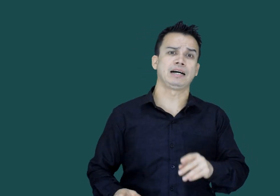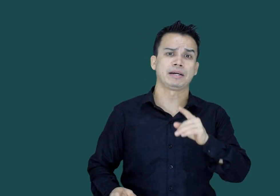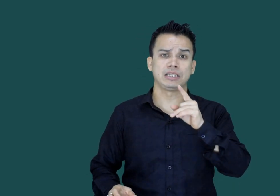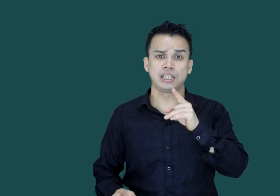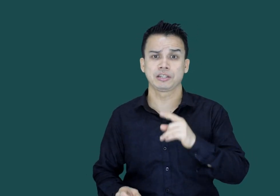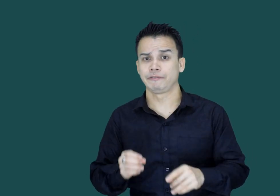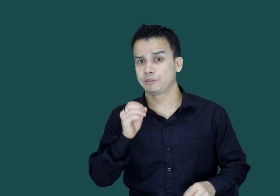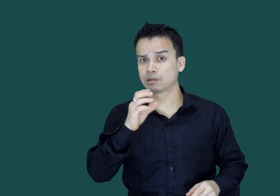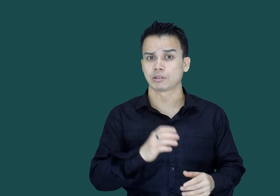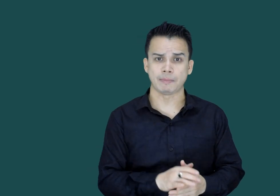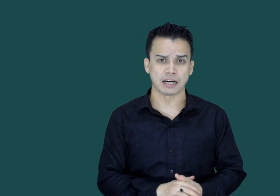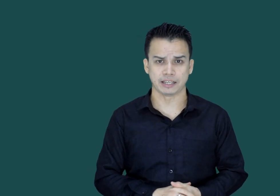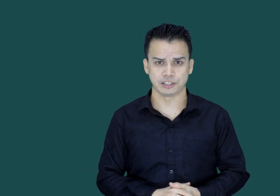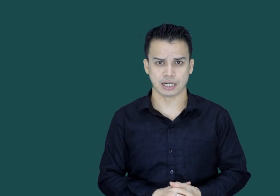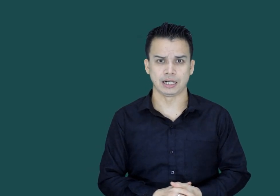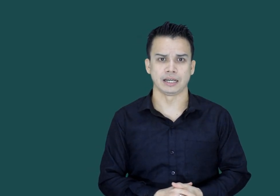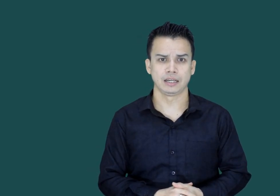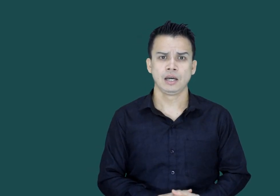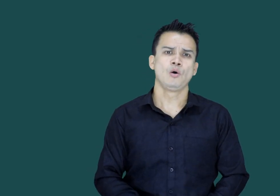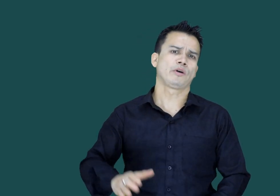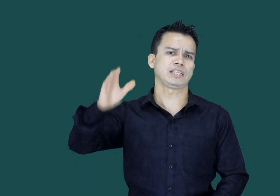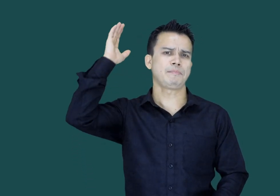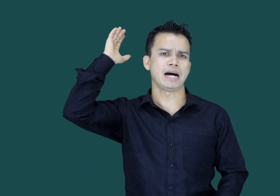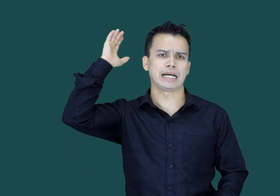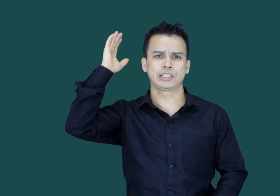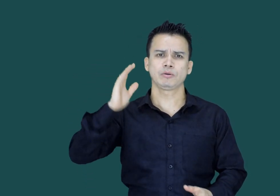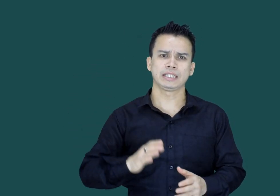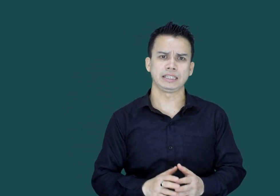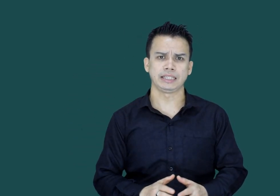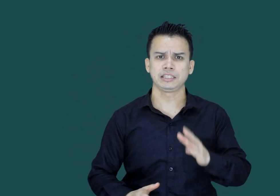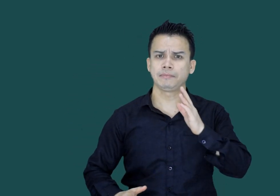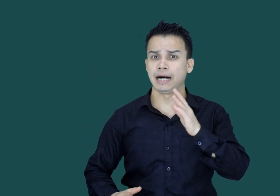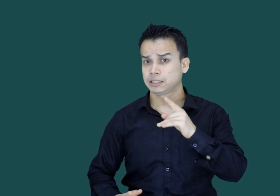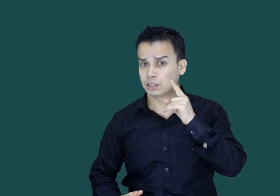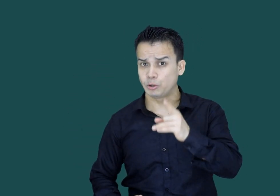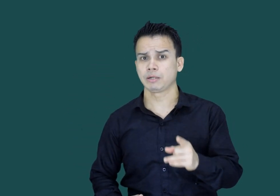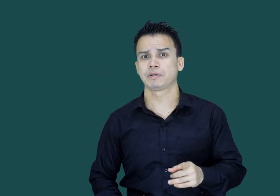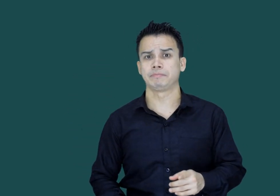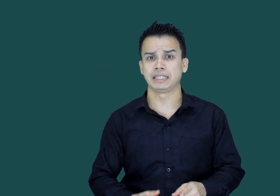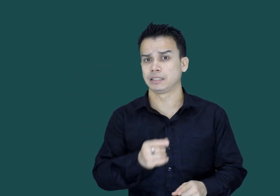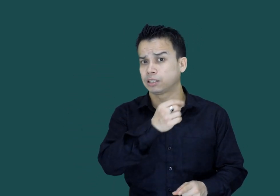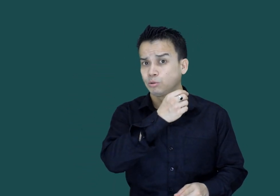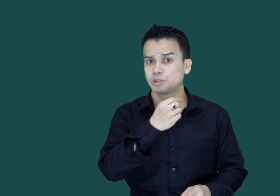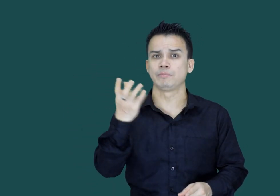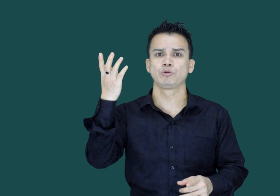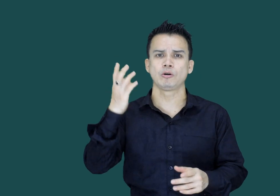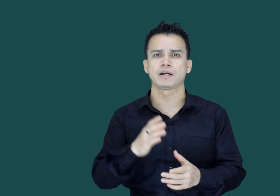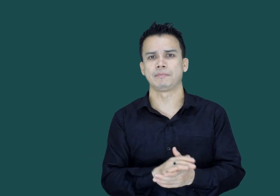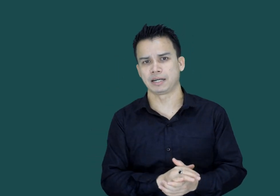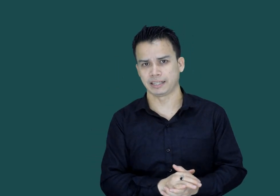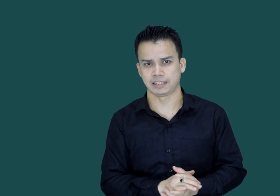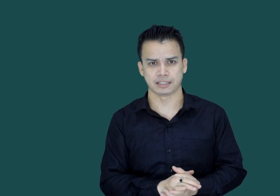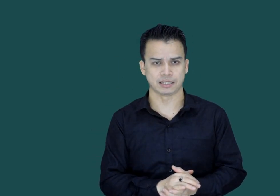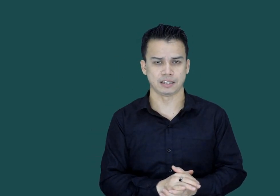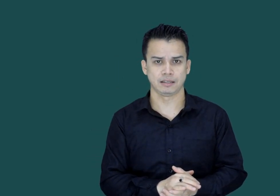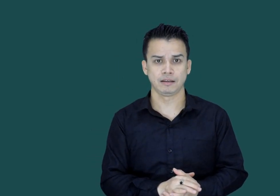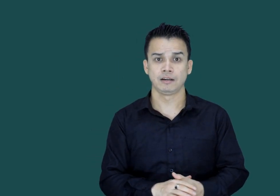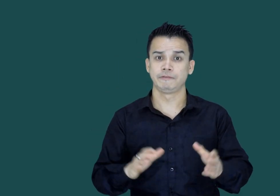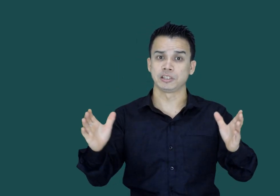ہمارے دیش کے فیچر کو تبھاک کیا جا رہا ہے وہ راجہ مہراجہوں کے دن تھے جب ہاتھی گھوڑے پر بیٹھ کر دوسرے ملکوں پر حملہ کیا جاتا تھا پھر